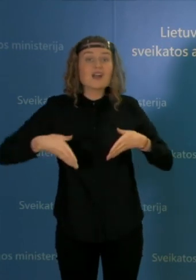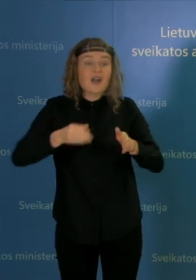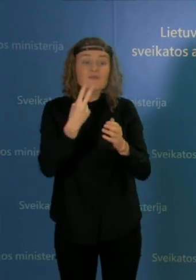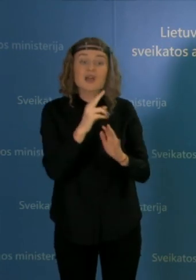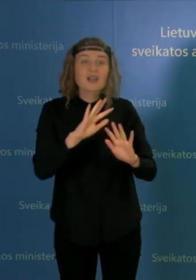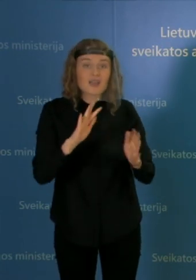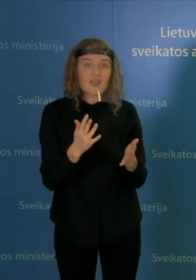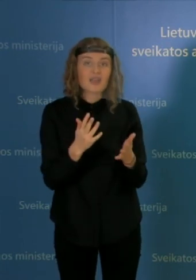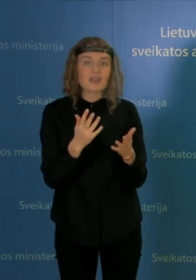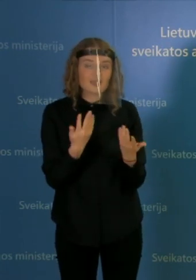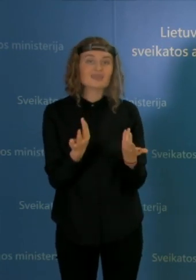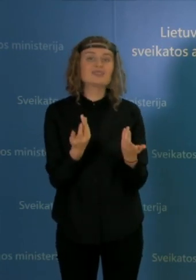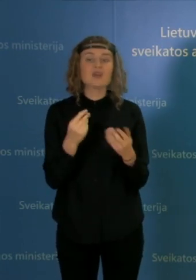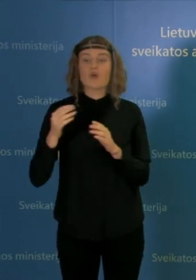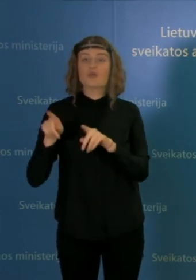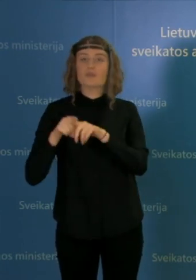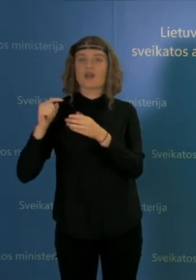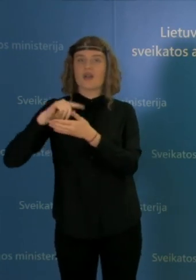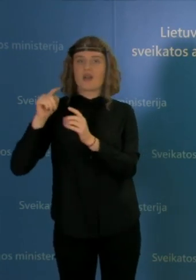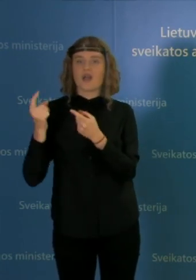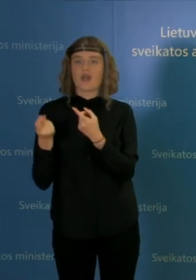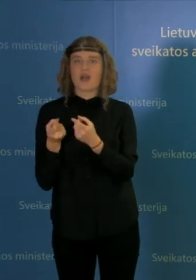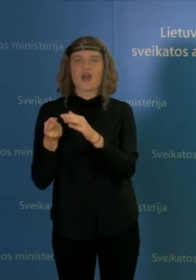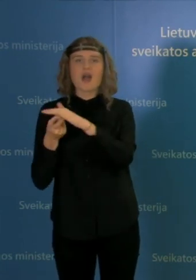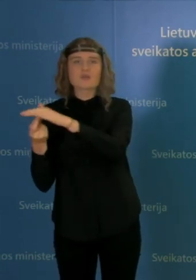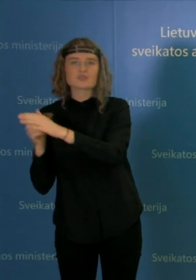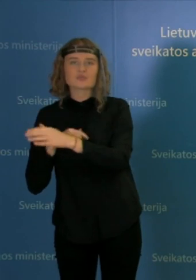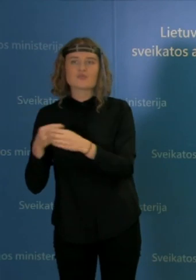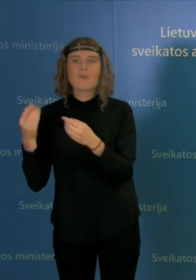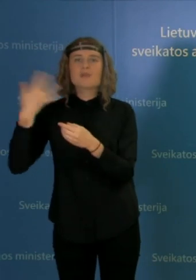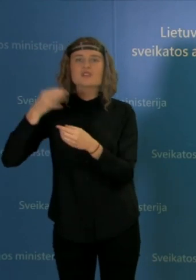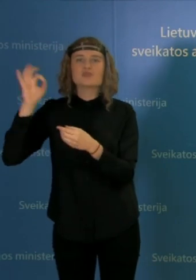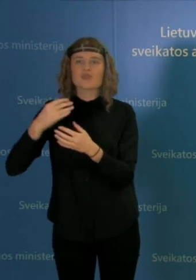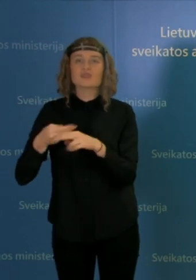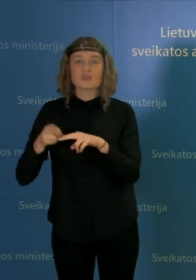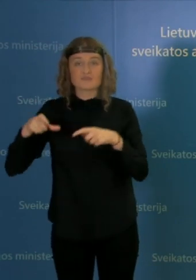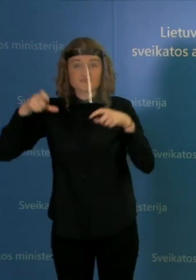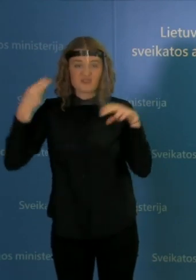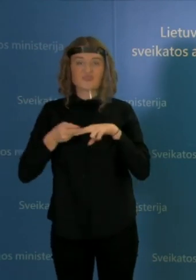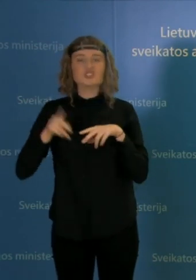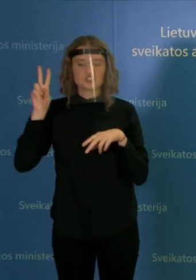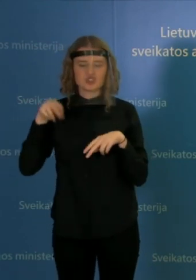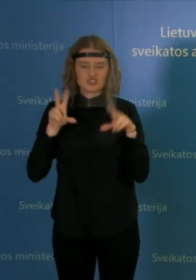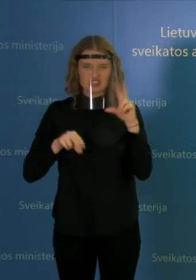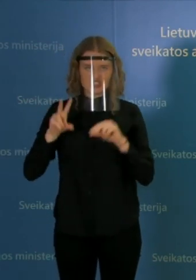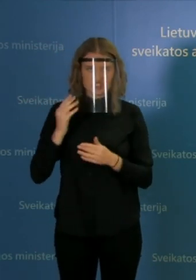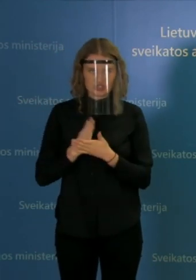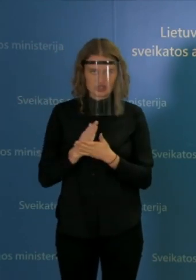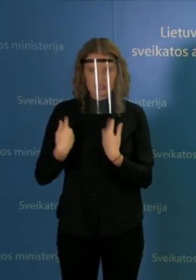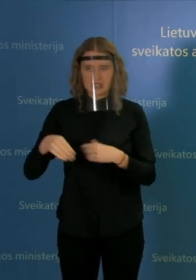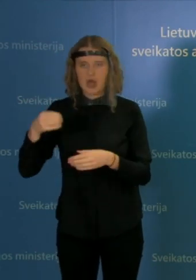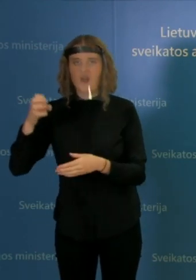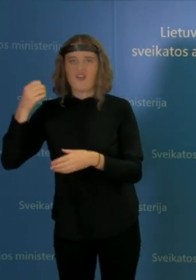procentų gyventojų kaukio užsideda dėl to, kad supranta rizika, kiti tą daro bijodami baudos.